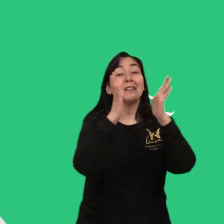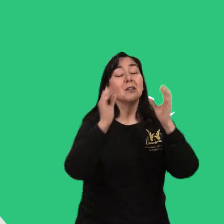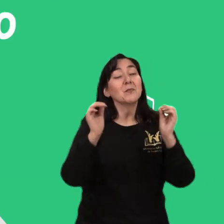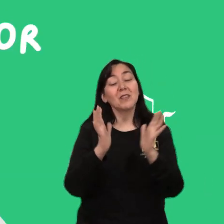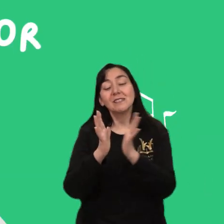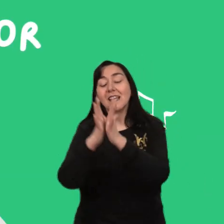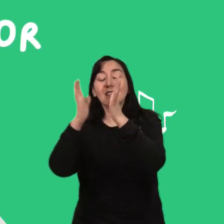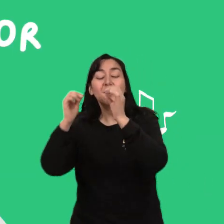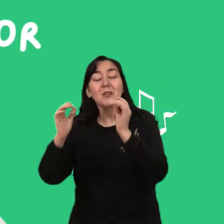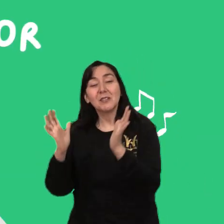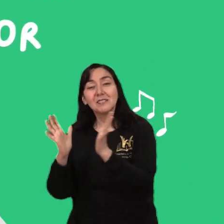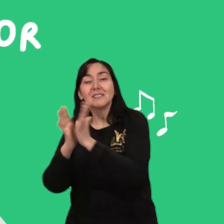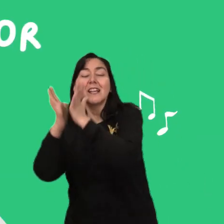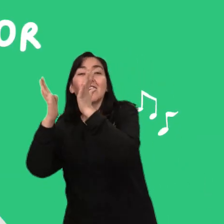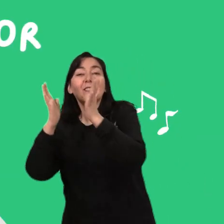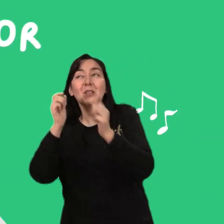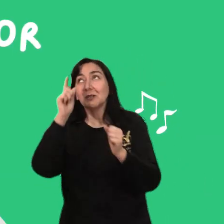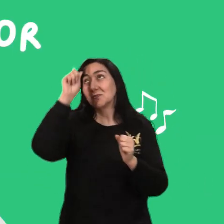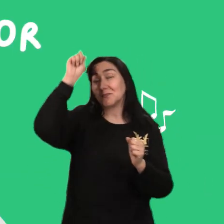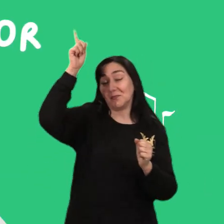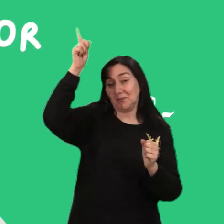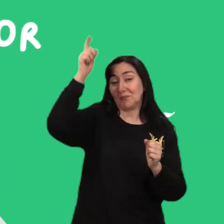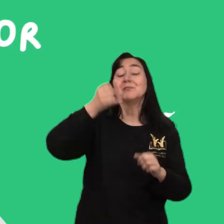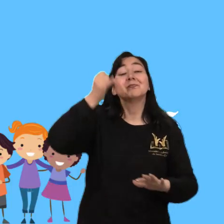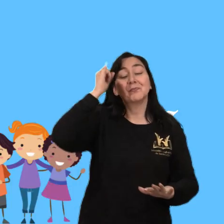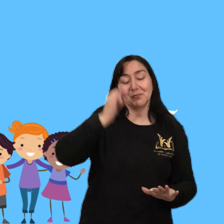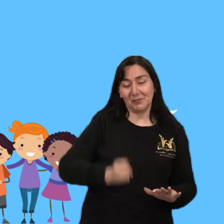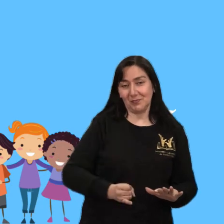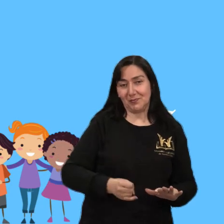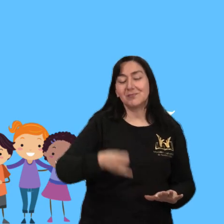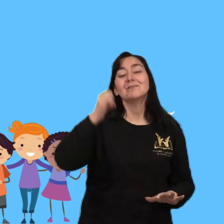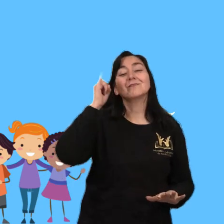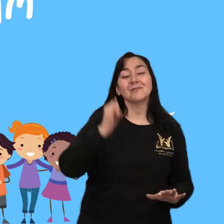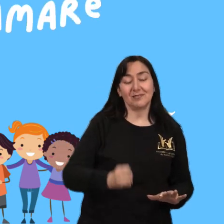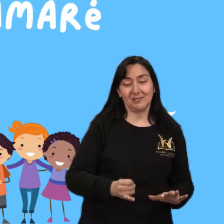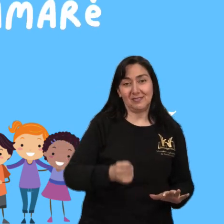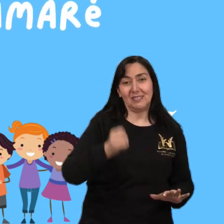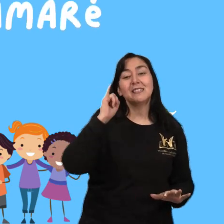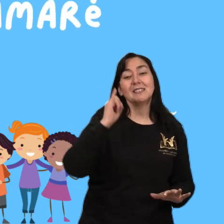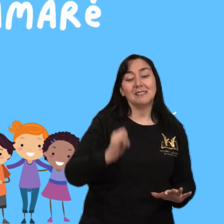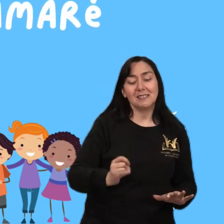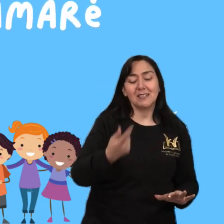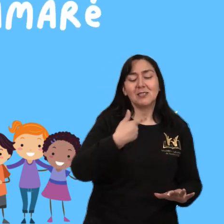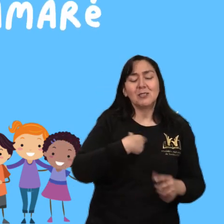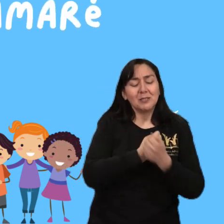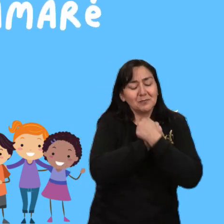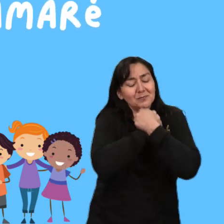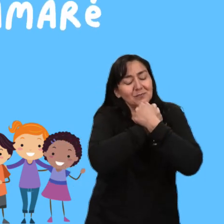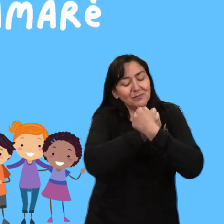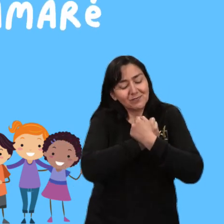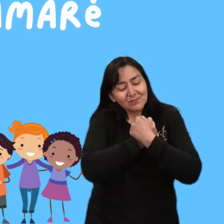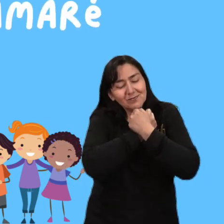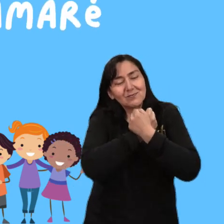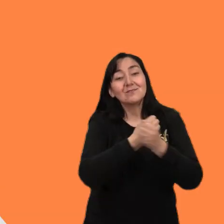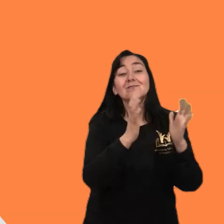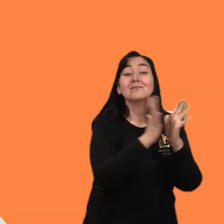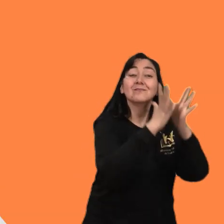Santo, santo, santo es el Señor Siempre, siempre, siempre le amaré